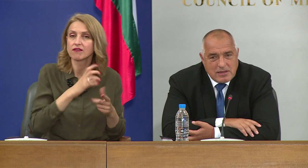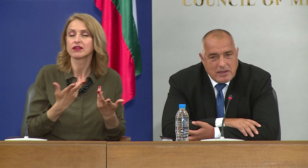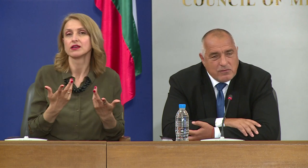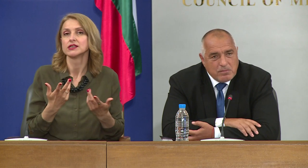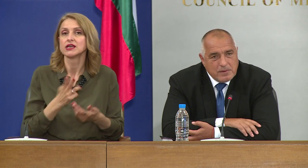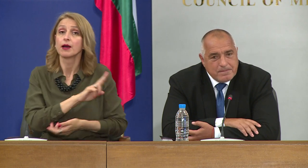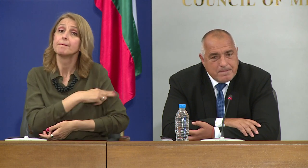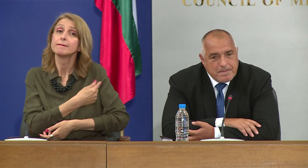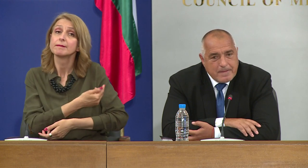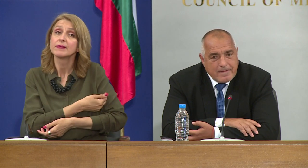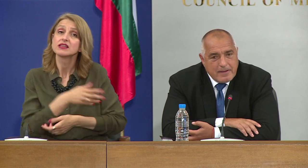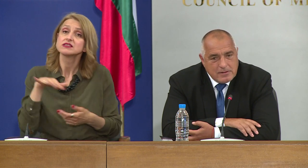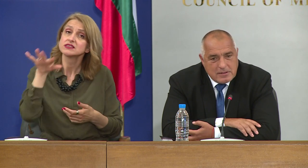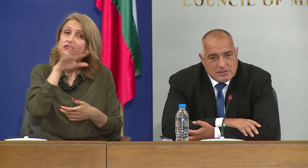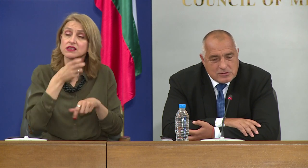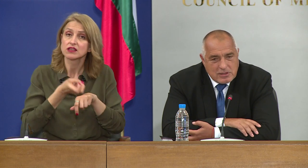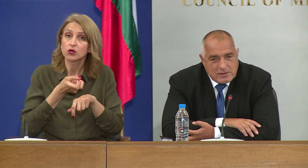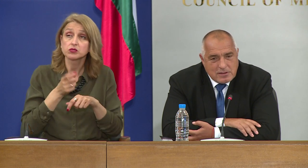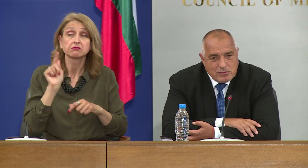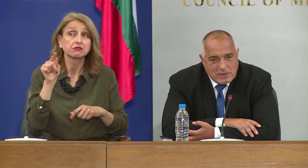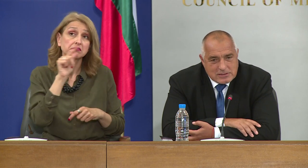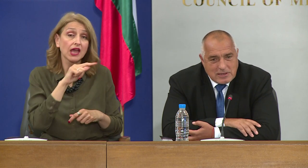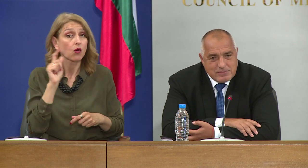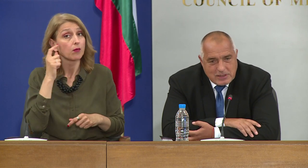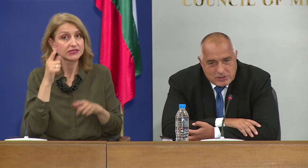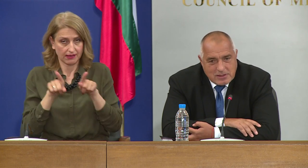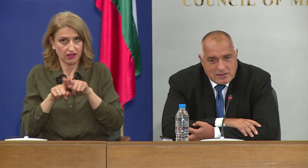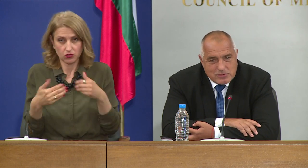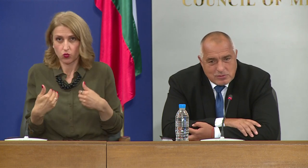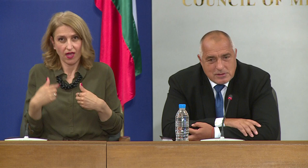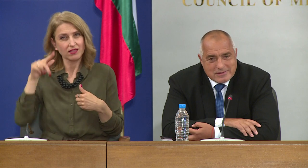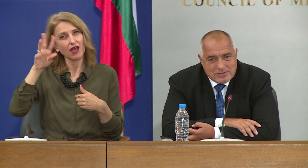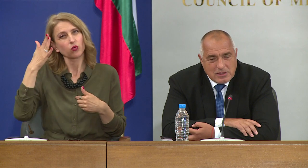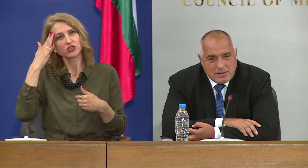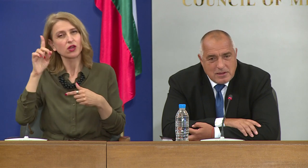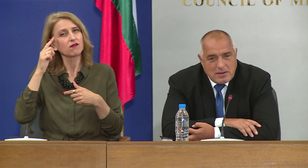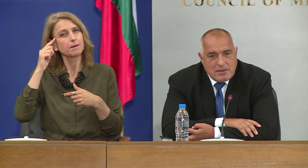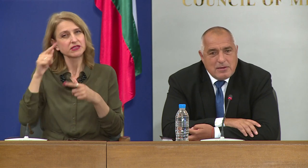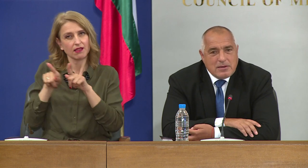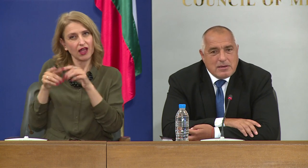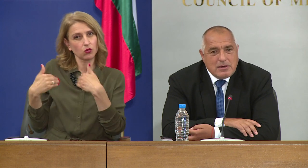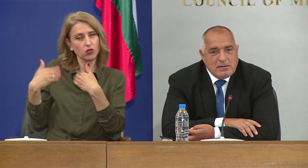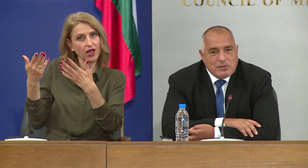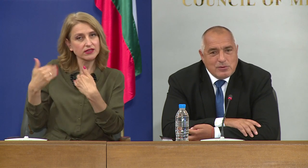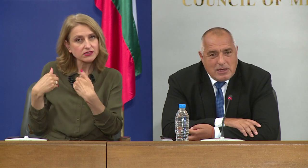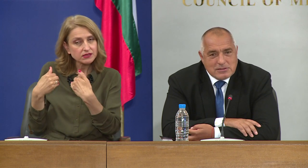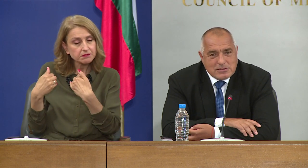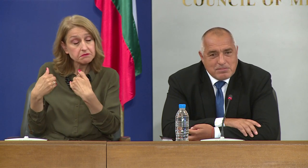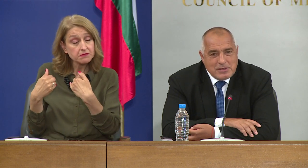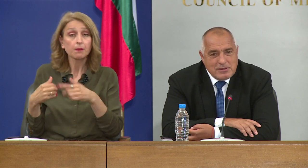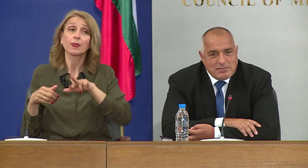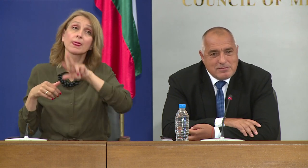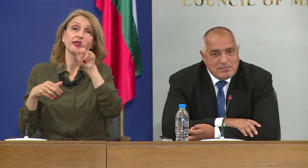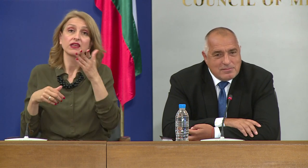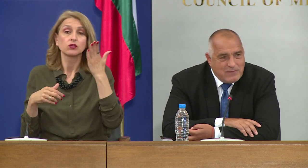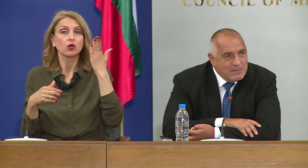потенциал на Европа. Едните разсъждават като нас към днешна дата, другите разсъждават като нас